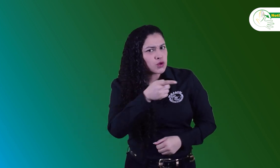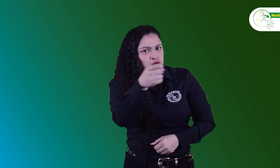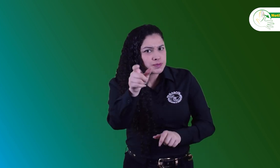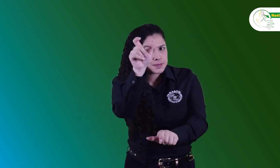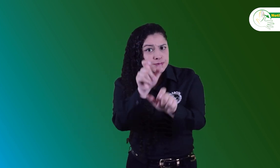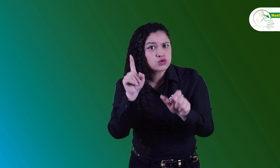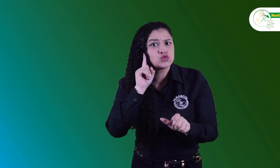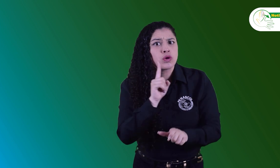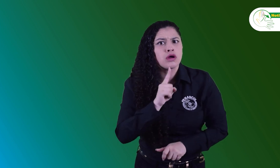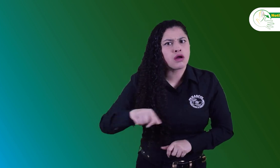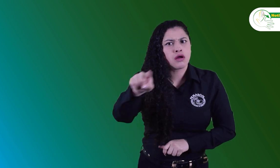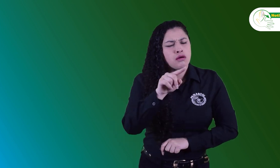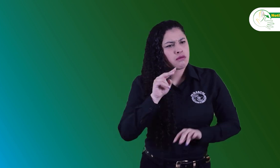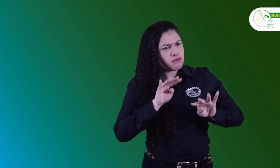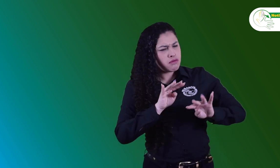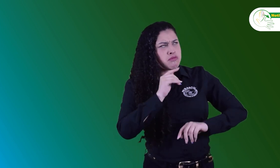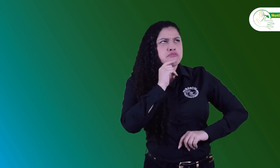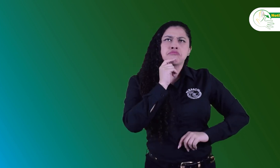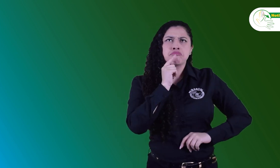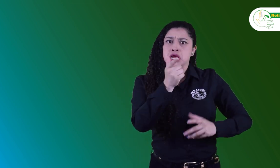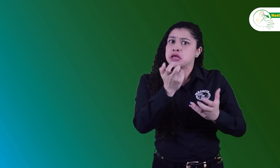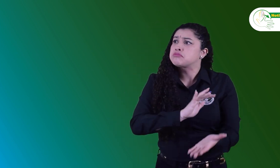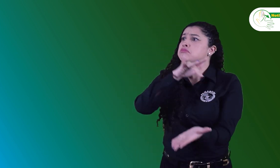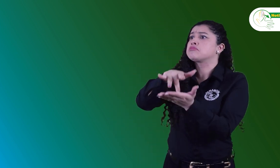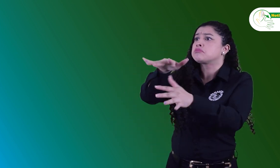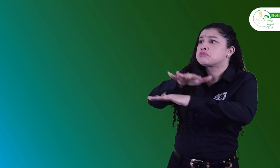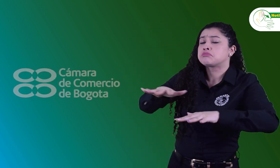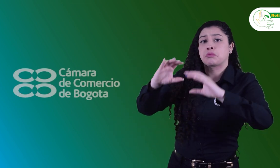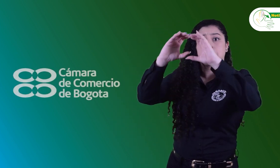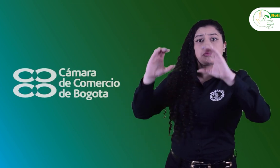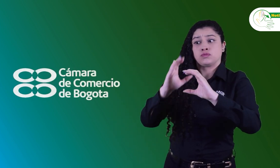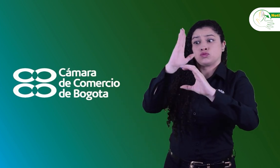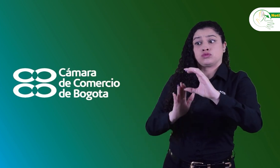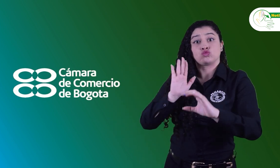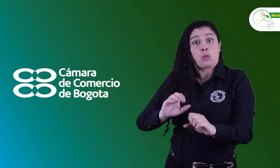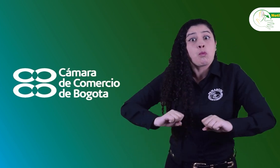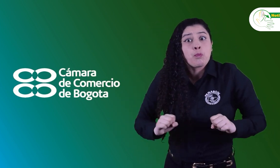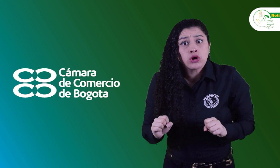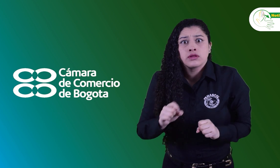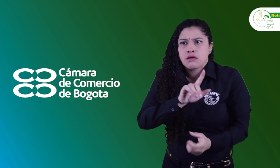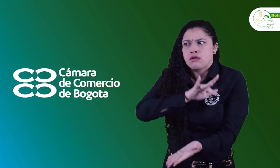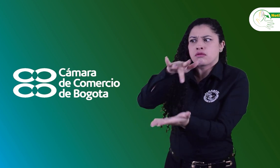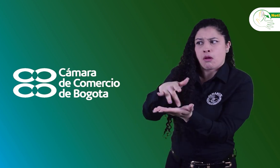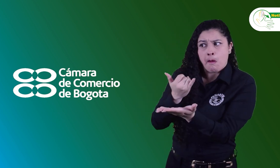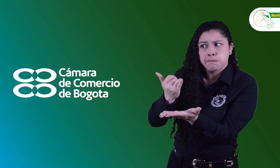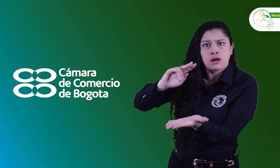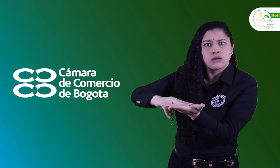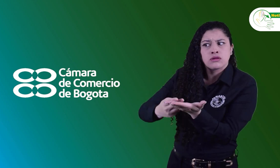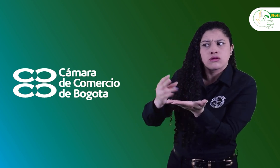Ustedes, personas sordas de la ciudad de Bogotá, quieren visitar la Cámara de Comercio y desean saber en dónde está disponible SERVIR. La